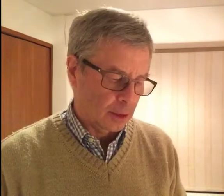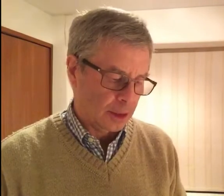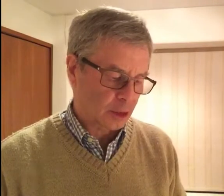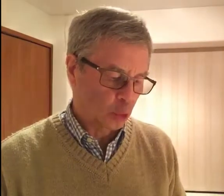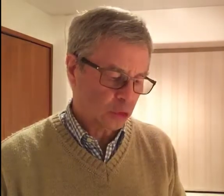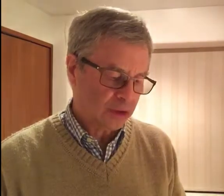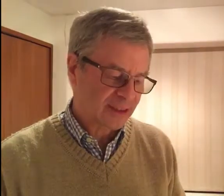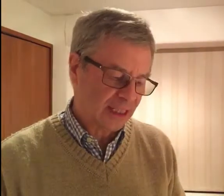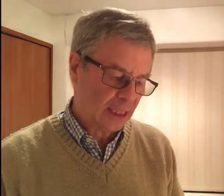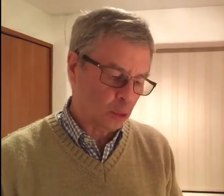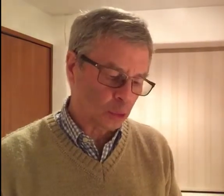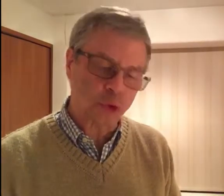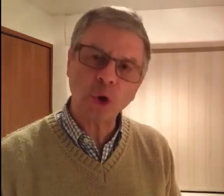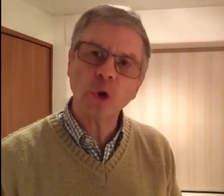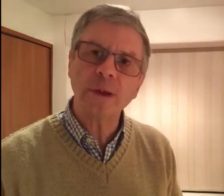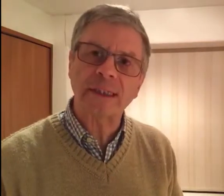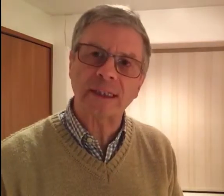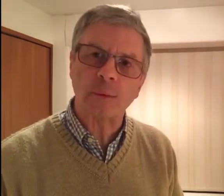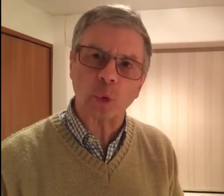Jesús sana a un sordo y tartamudo.